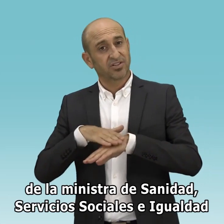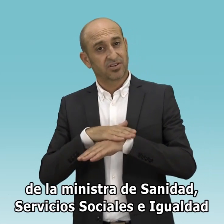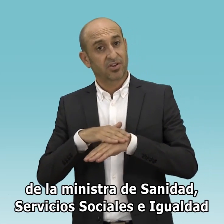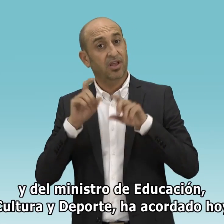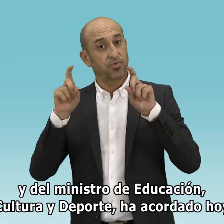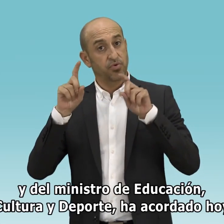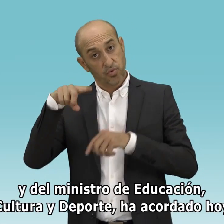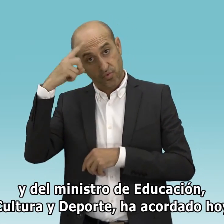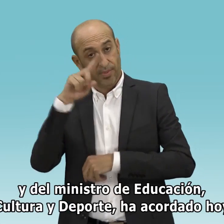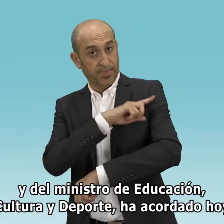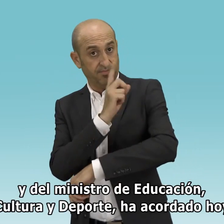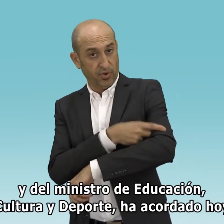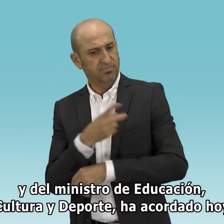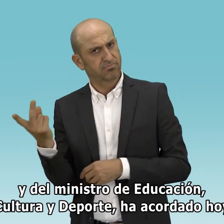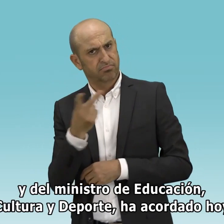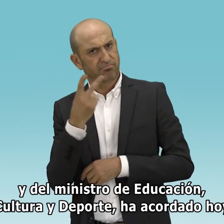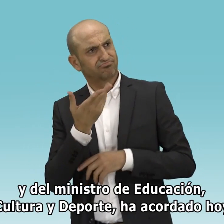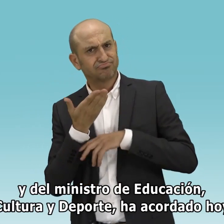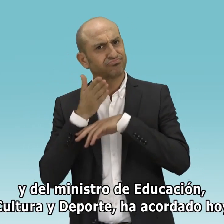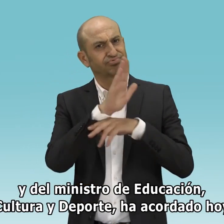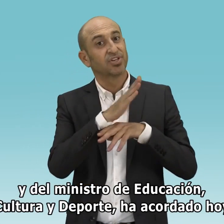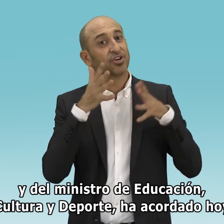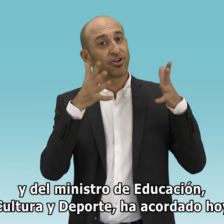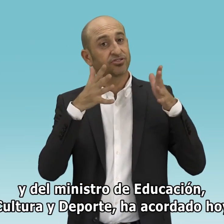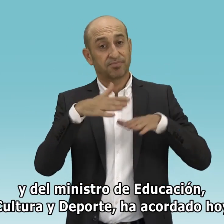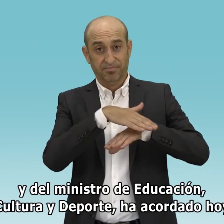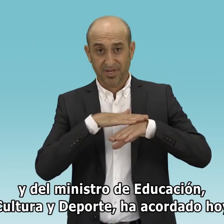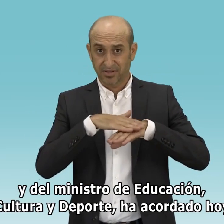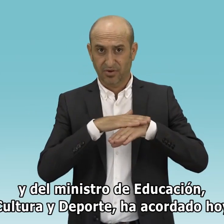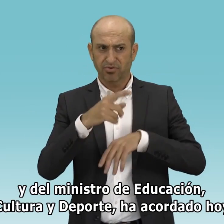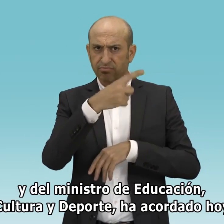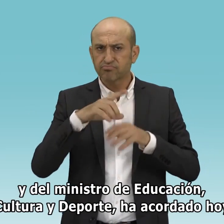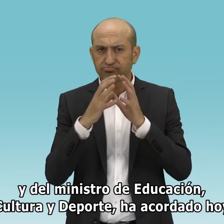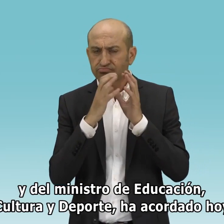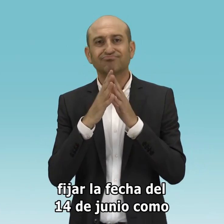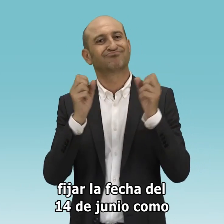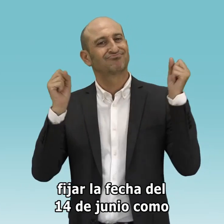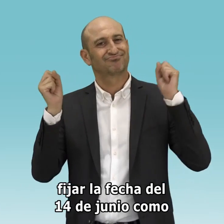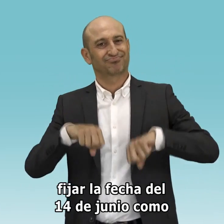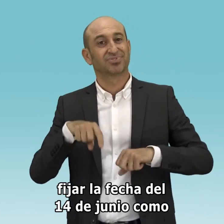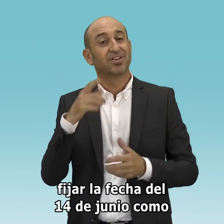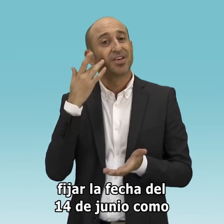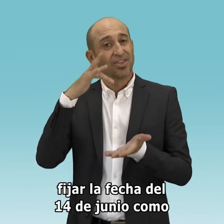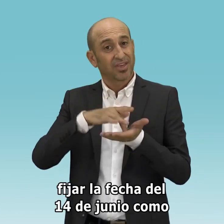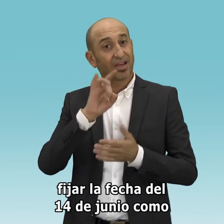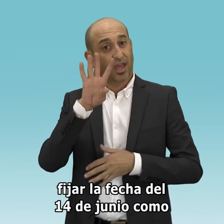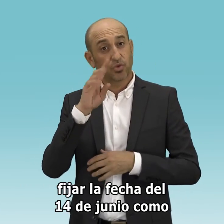Igualdad y del Ministerio de Educación, Cultura y Deporte, ha acordado hoy fijar la fecha del 14 de junio